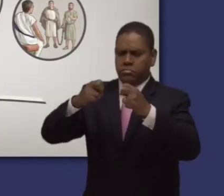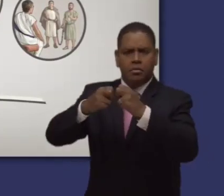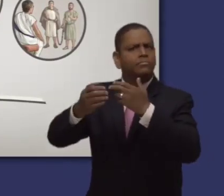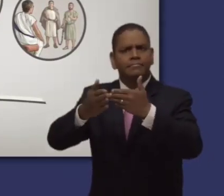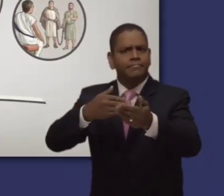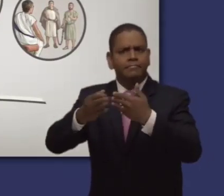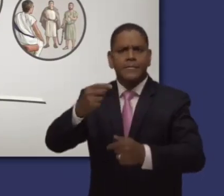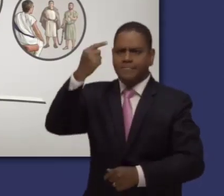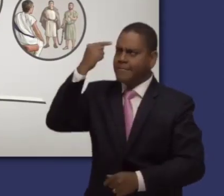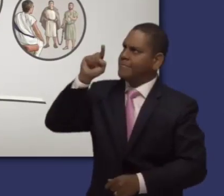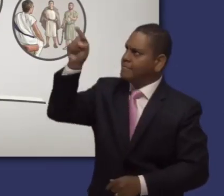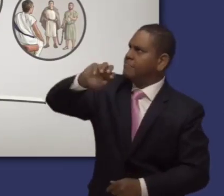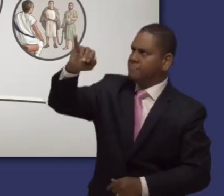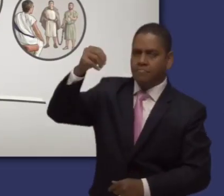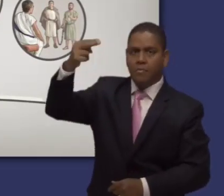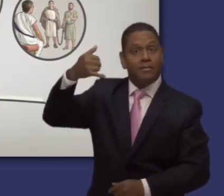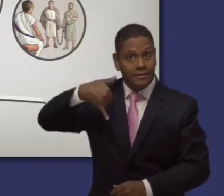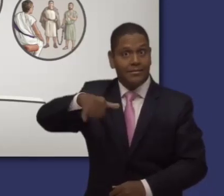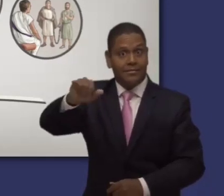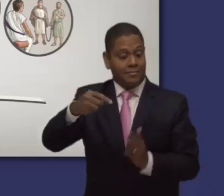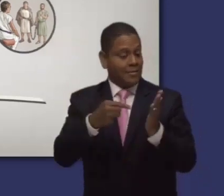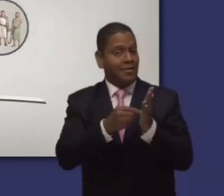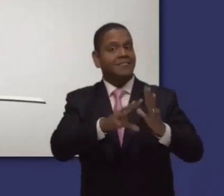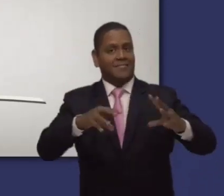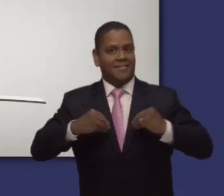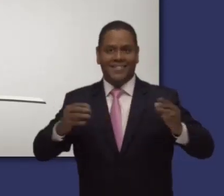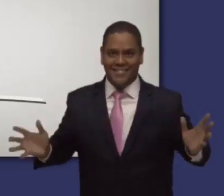mientras esperamos que venga el reino de Dios.